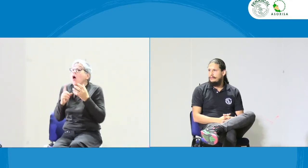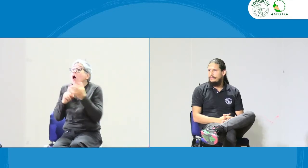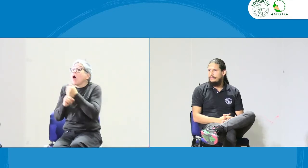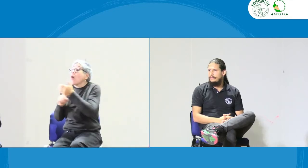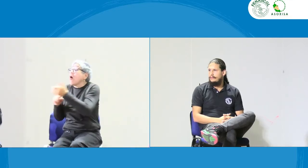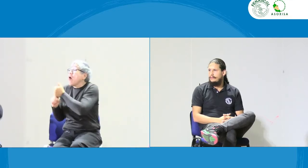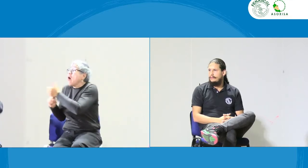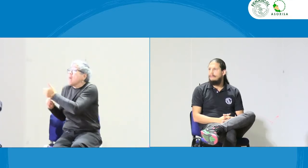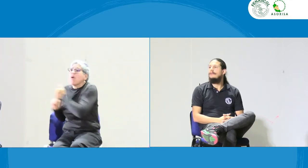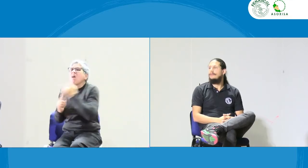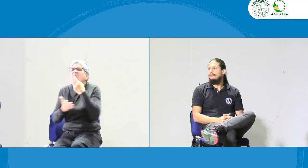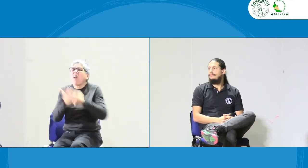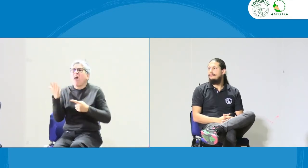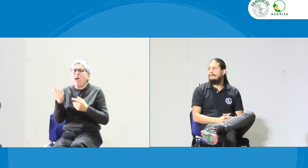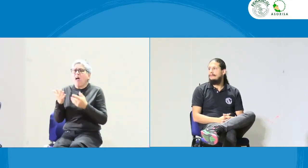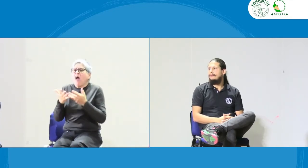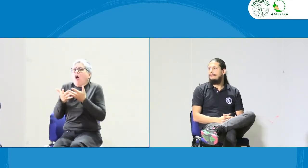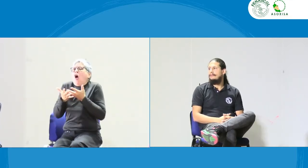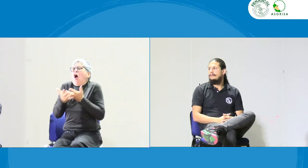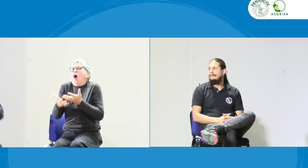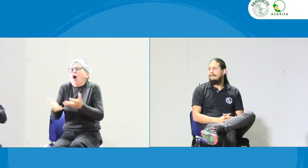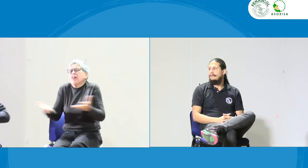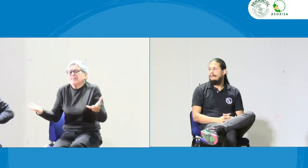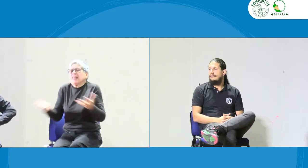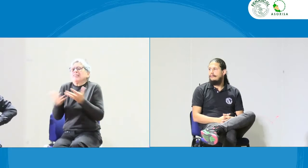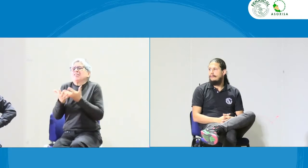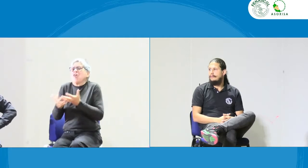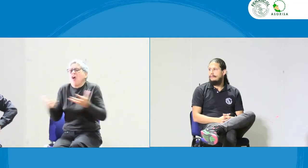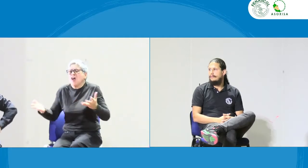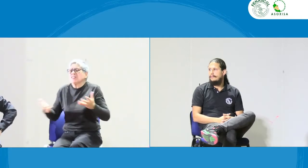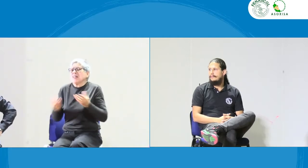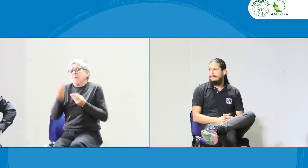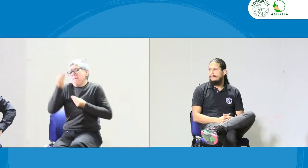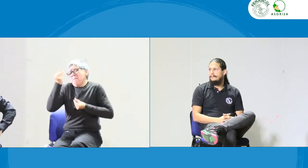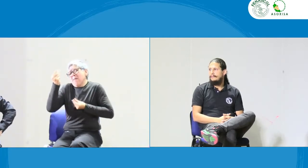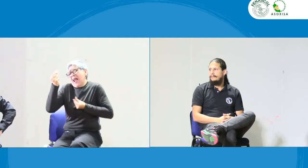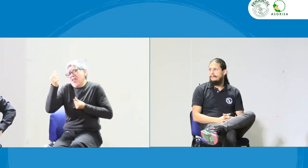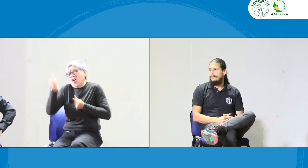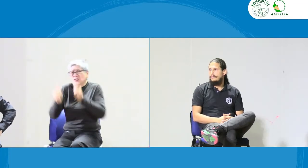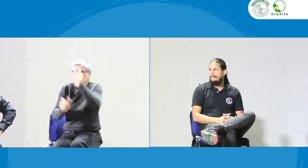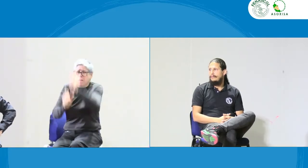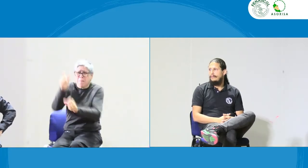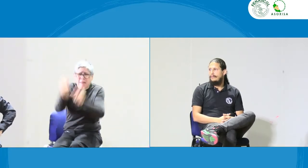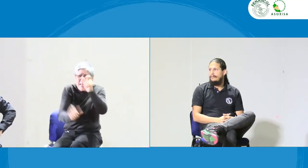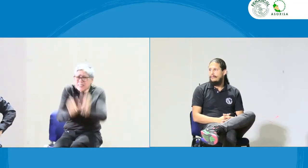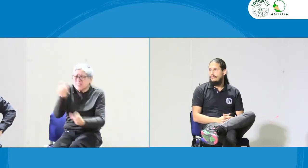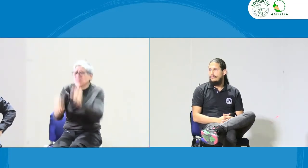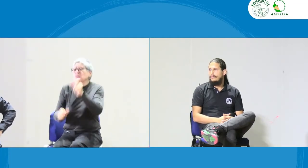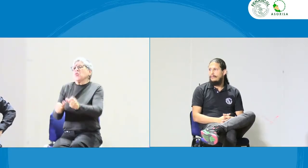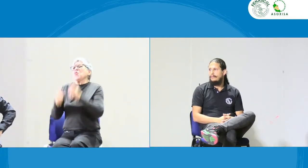de Interpretación, tuvimos logros y hallazgos en diferentes aspectos. Como